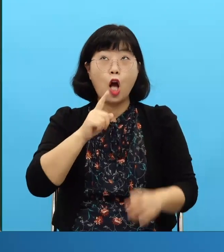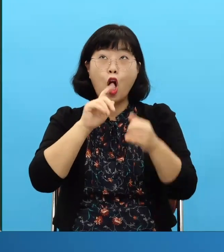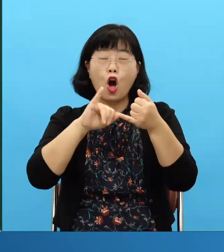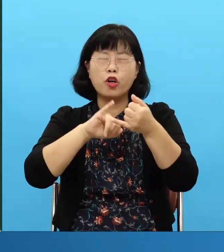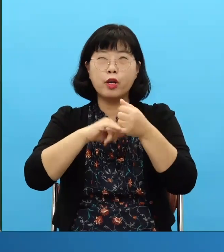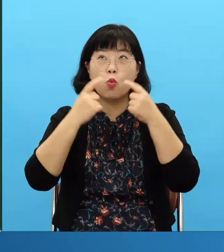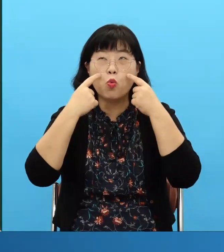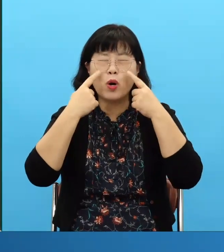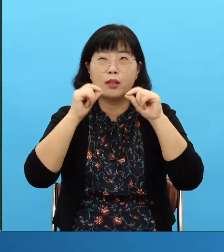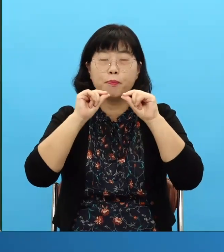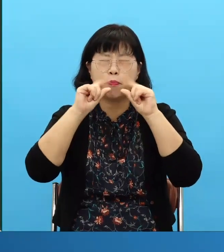de Samuel cayó en tierra